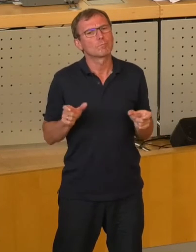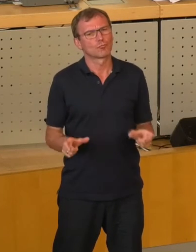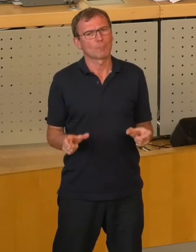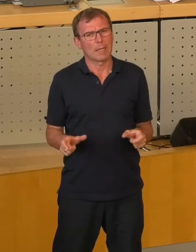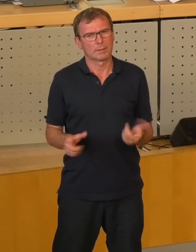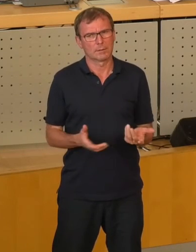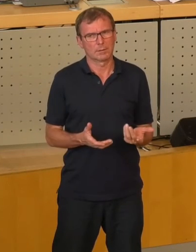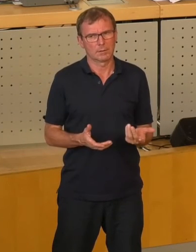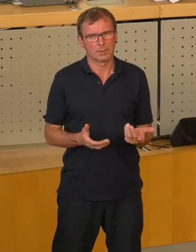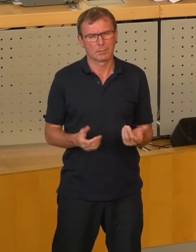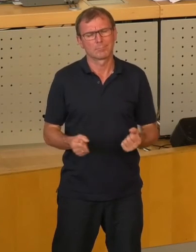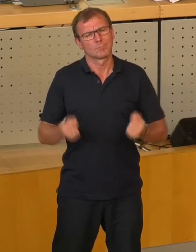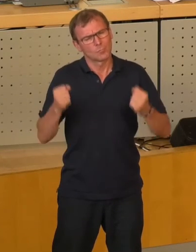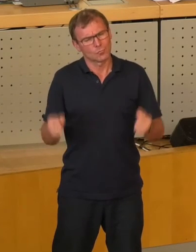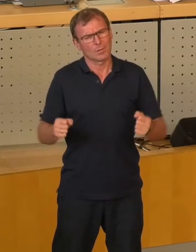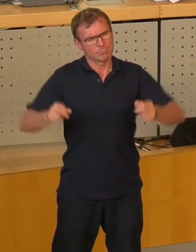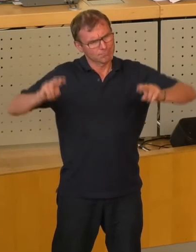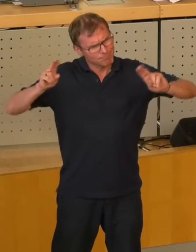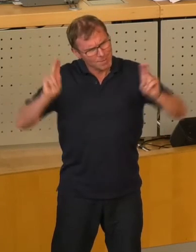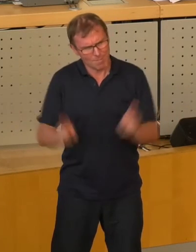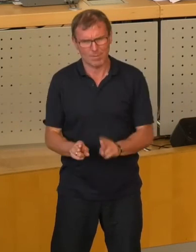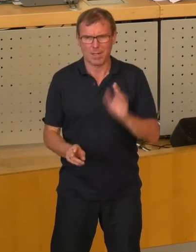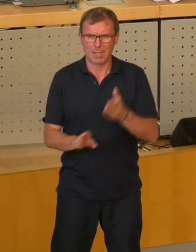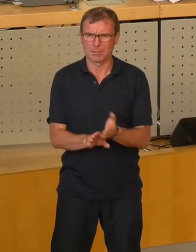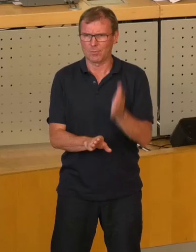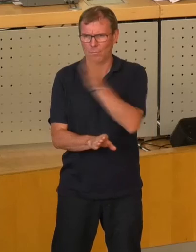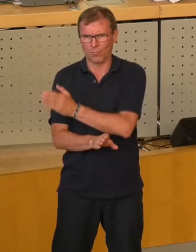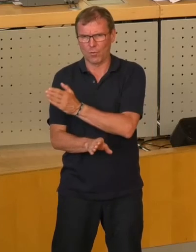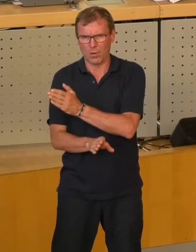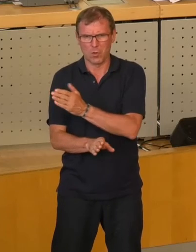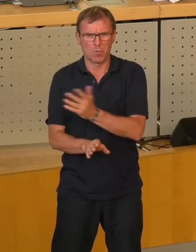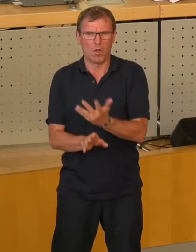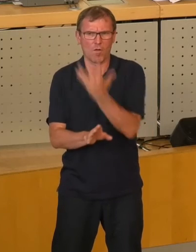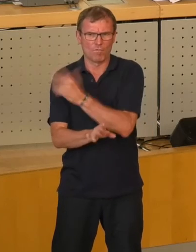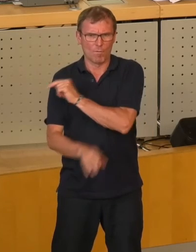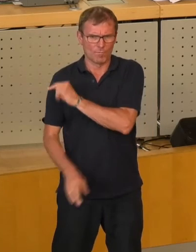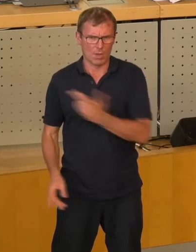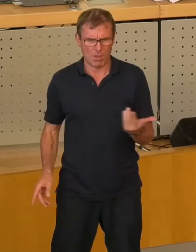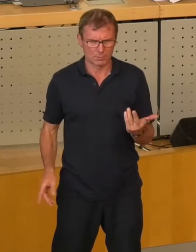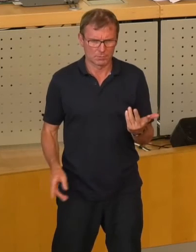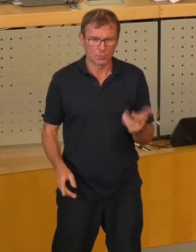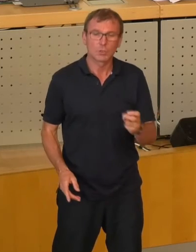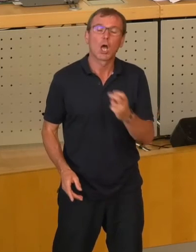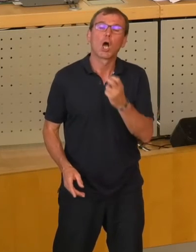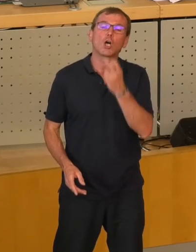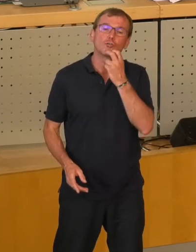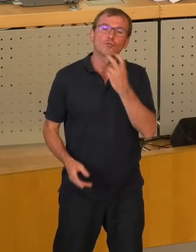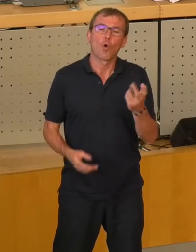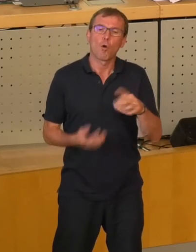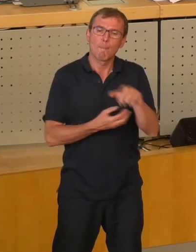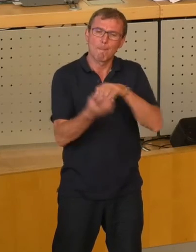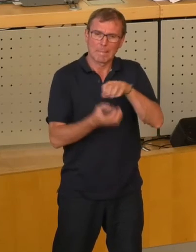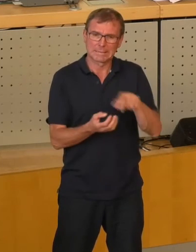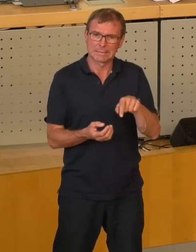erheblich zurückgegangen, im Vergleich zu den Zahlen vor vielleicht vor fünf Jahren. Und auch der Strommix ist